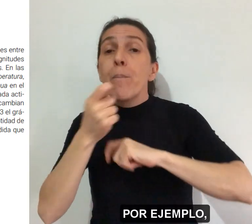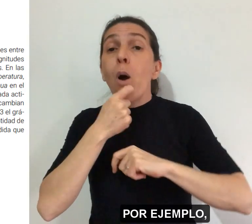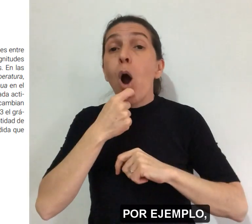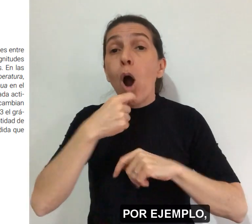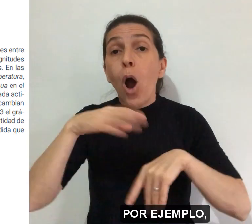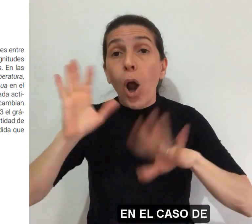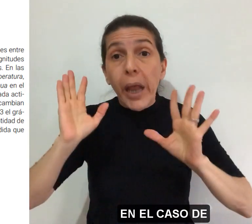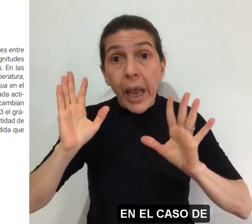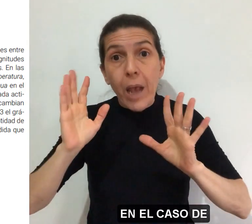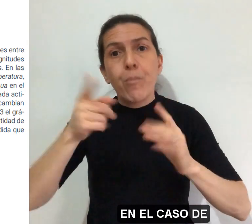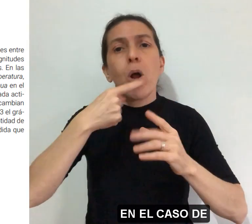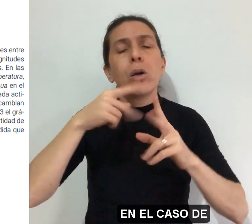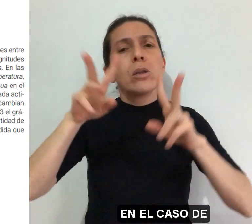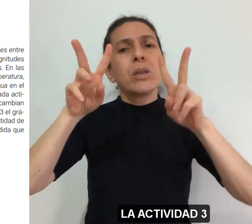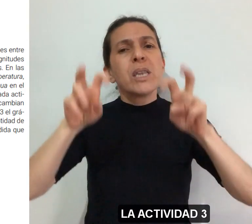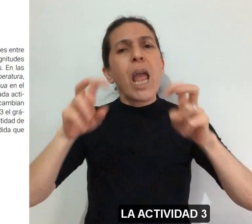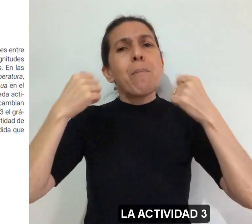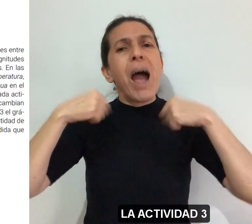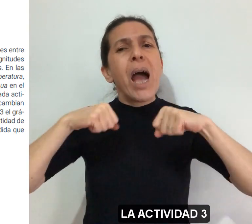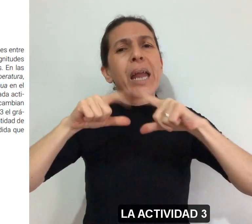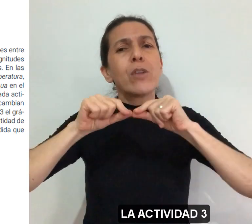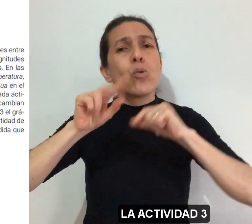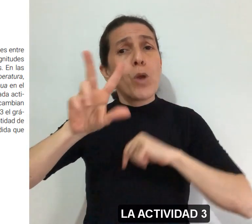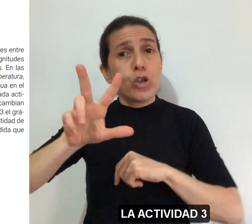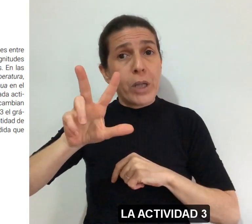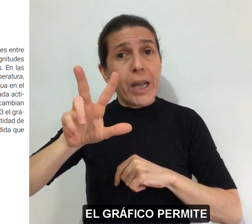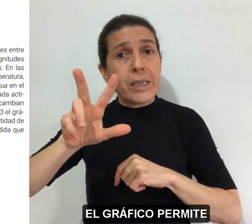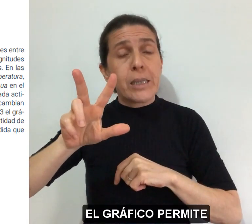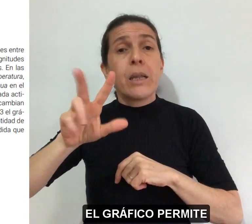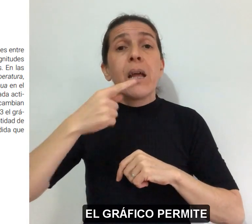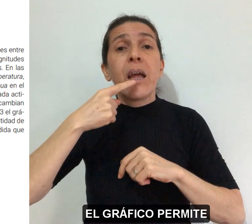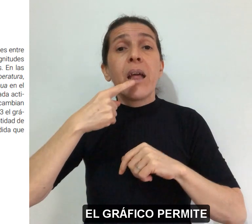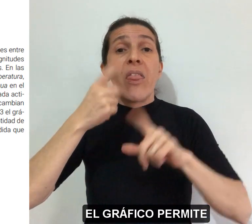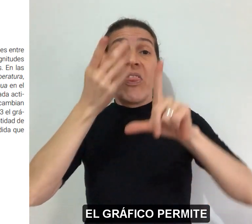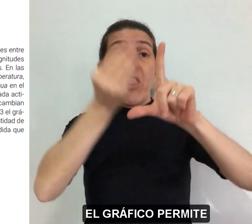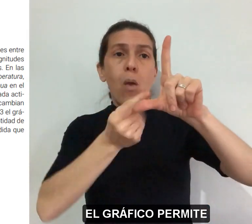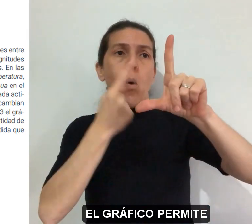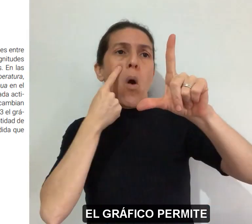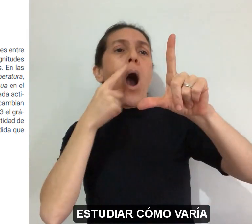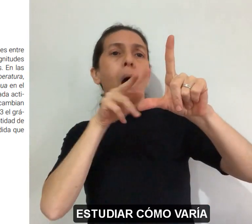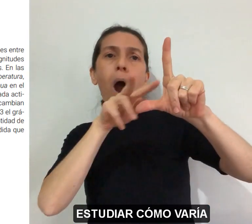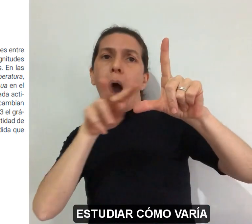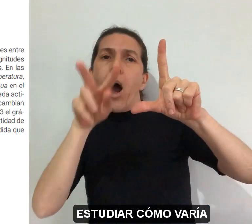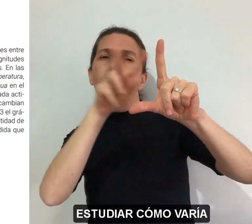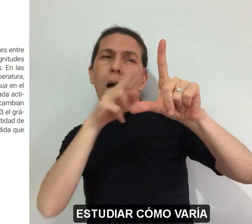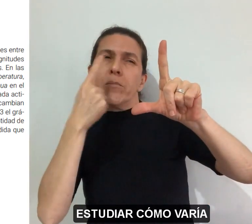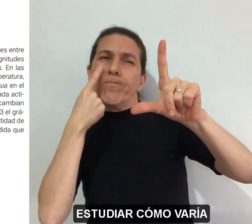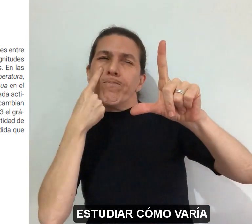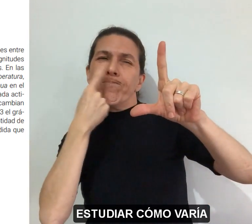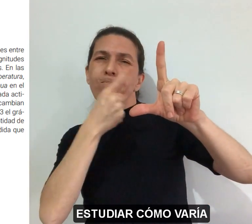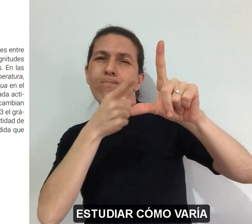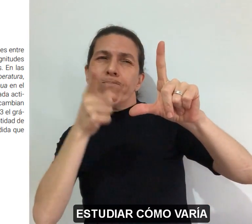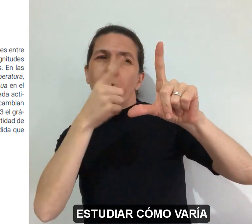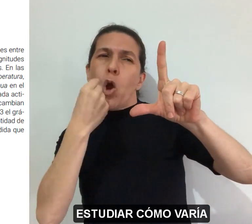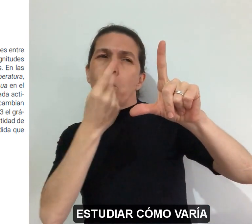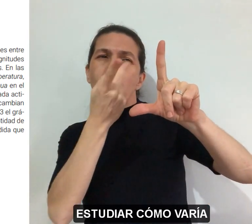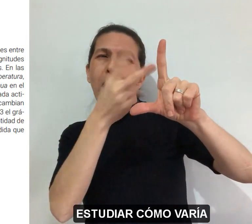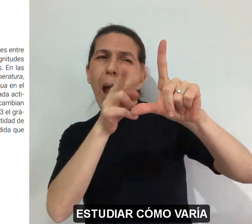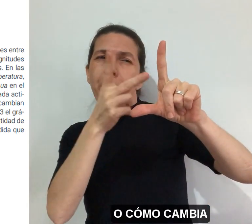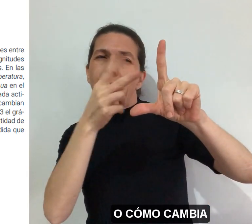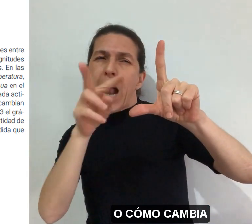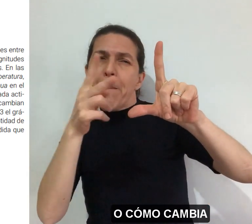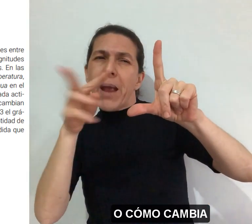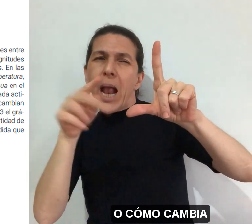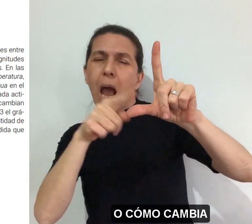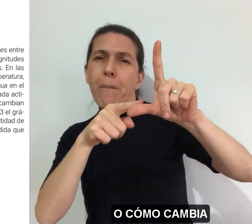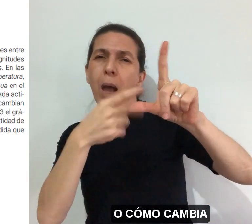ejemplo en el caso de la actividad 3 el gráfico permite estudiar cómo varía